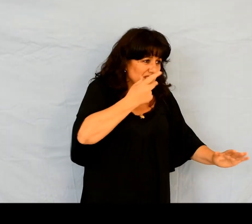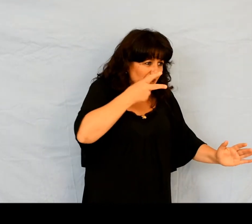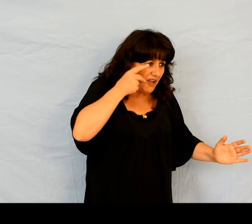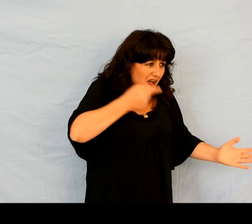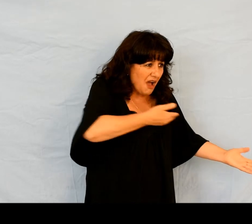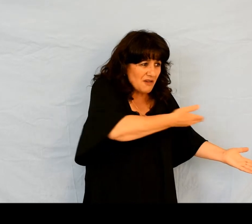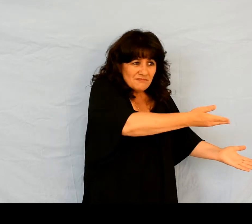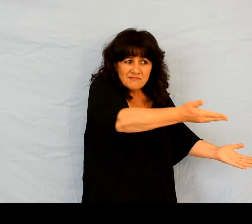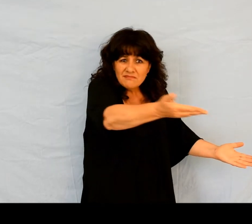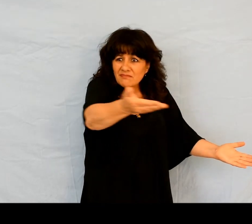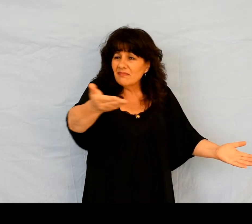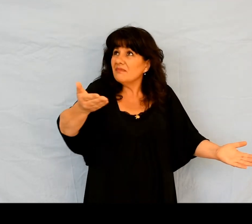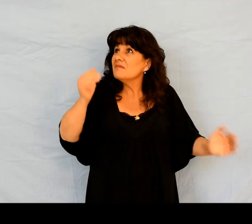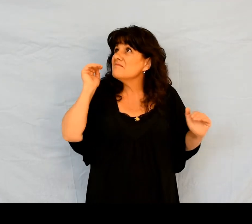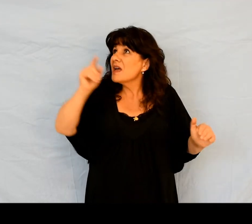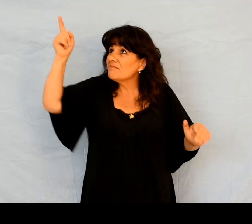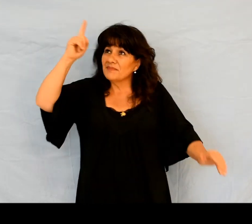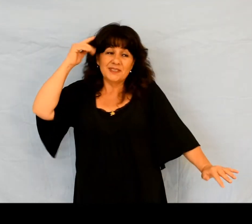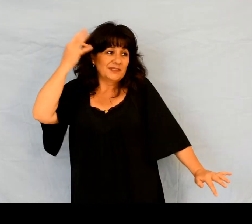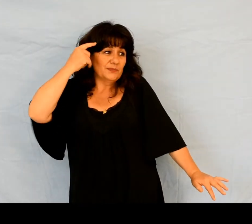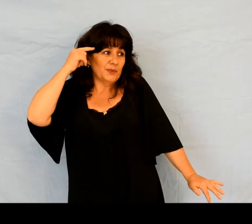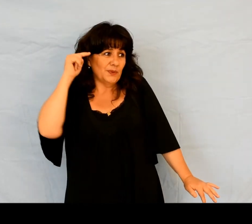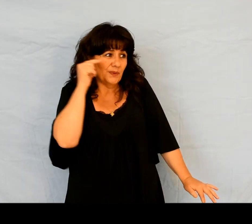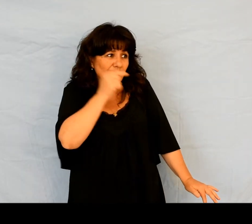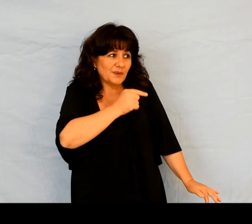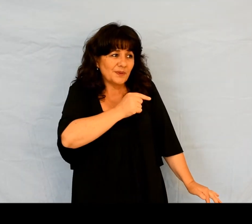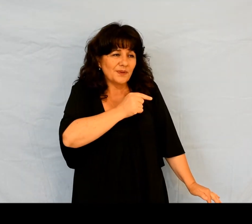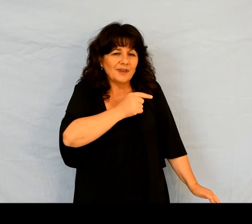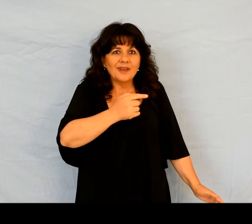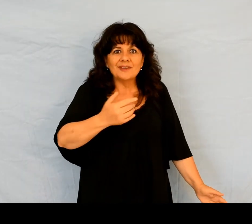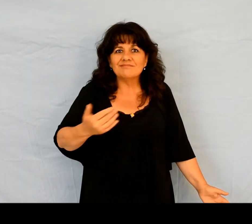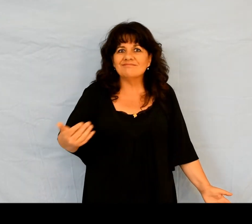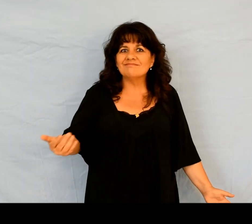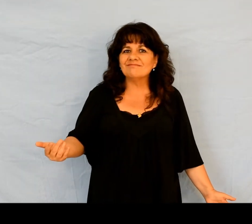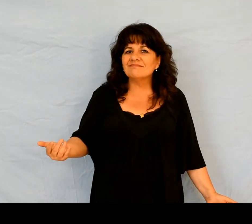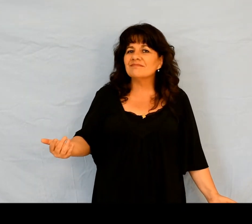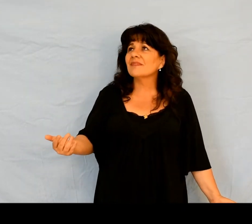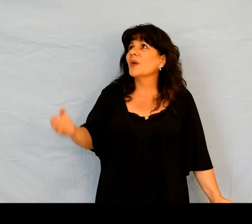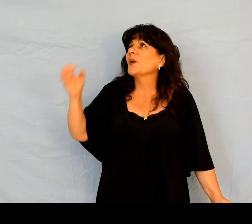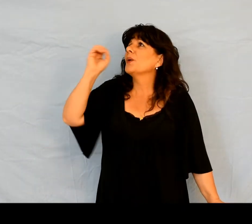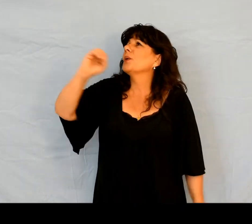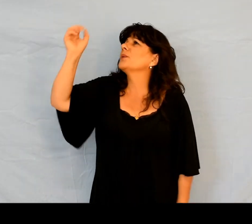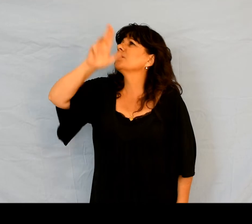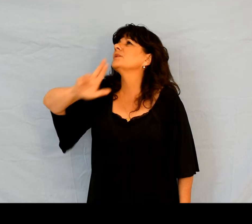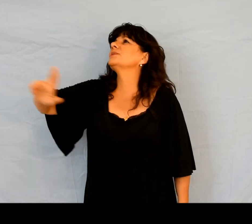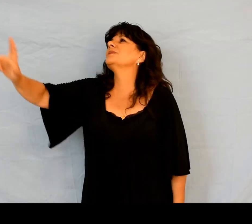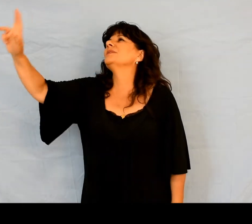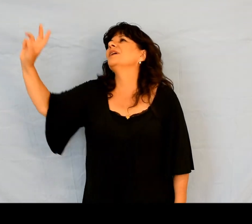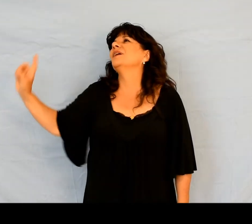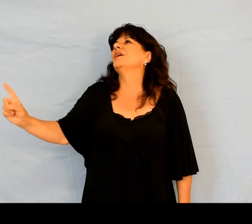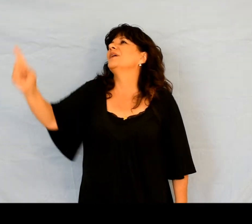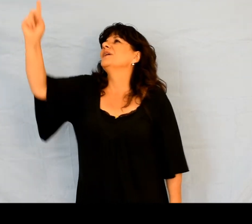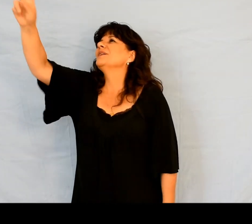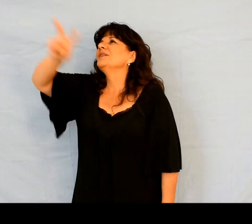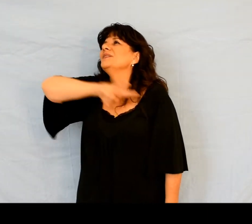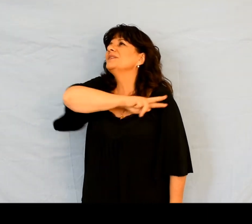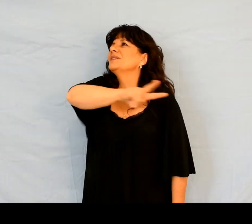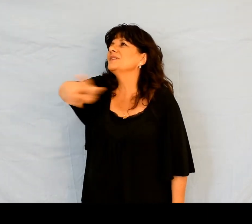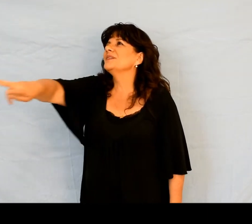souci. Ô Seigneur, notre Dieu, qu'il est